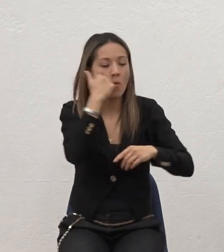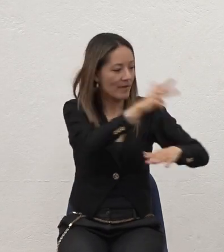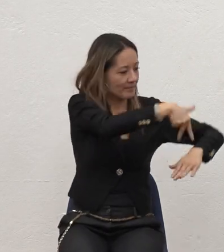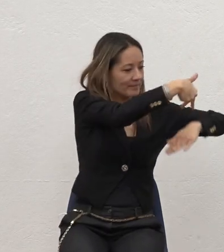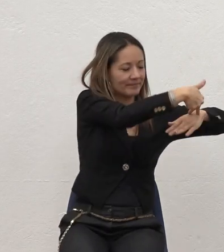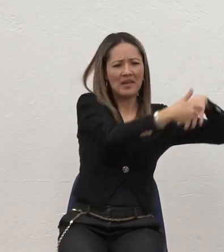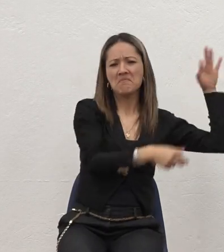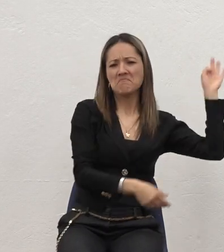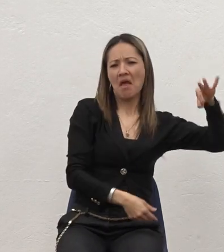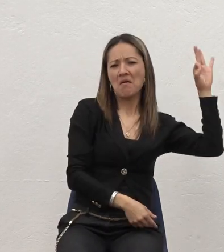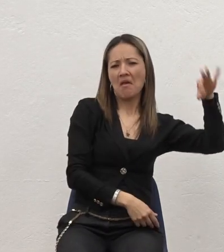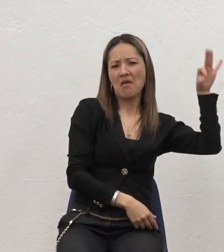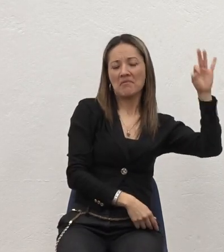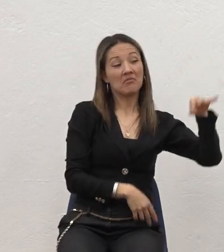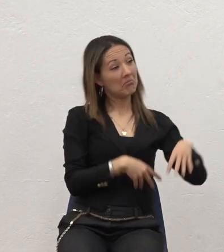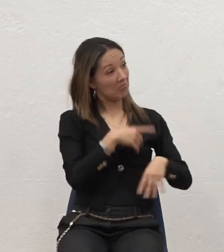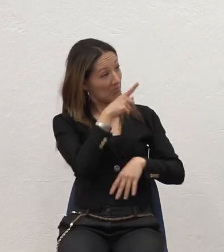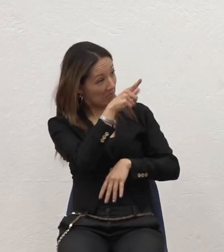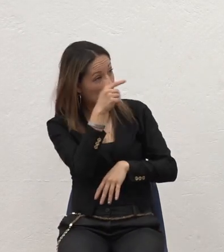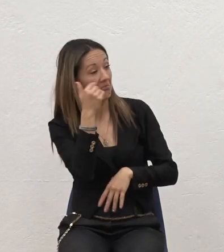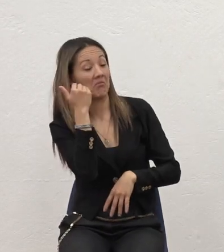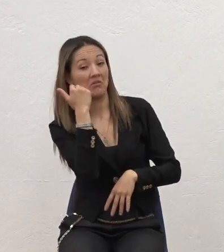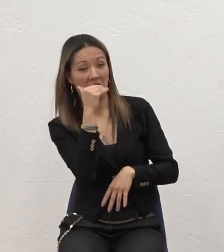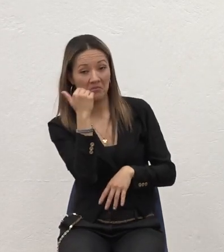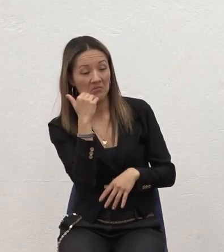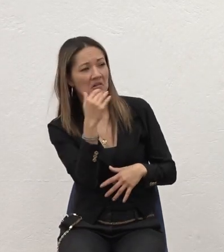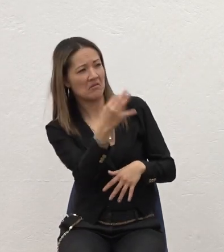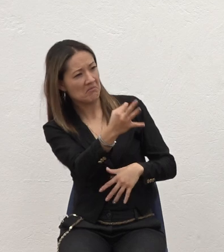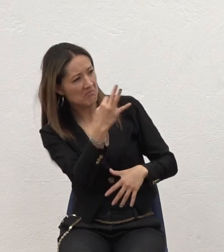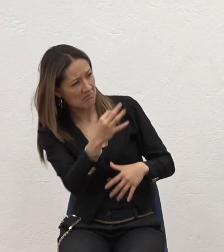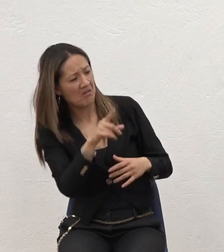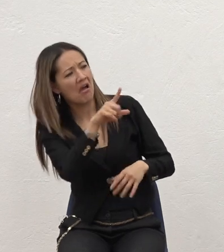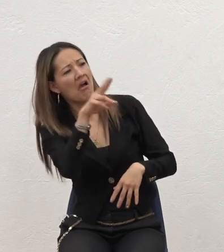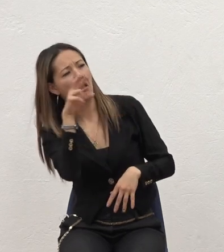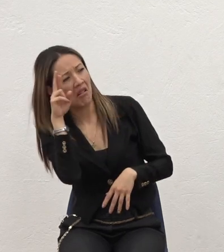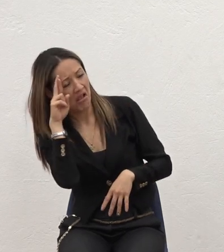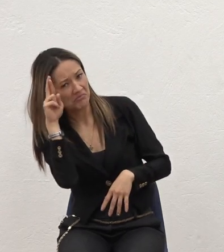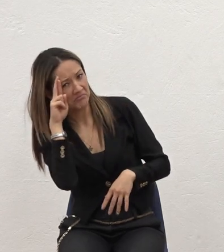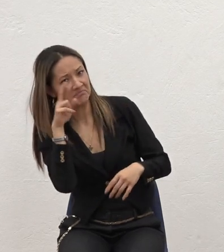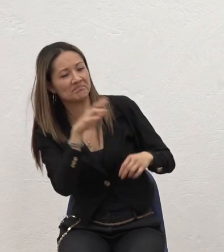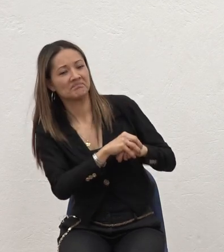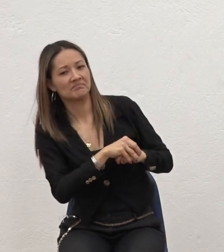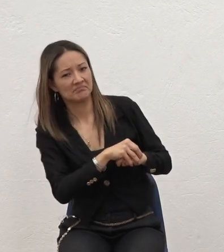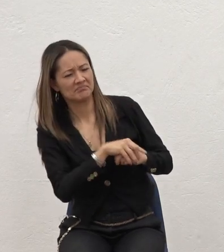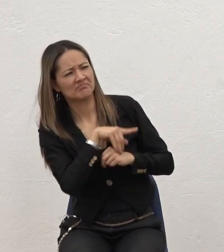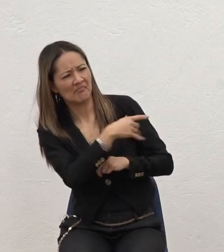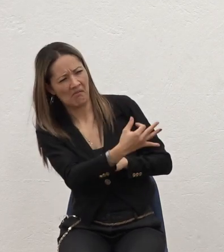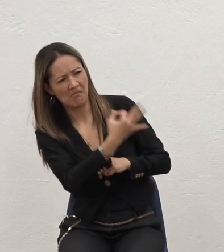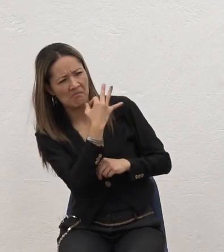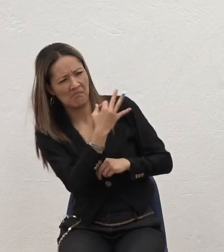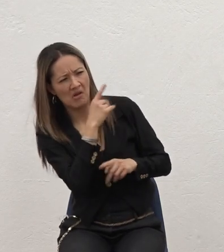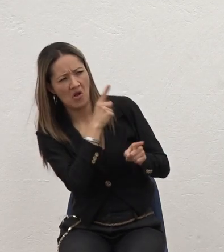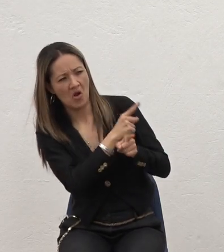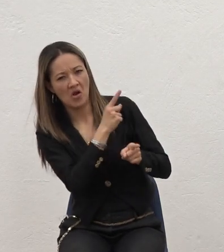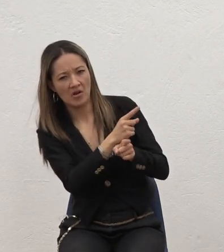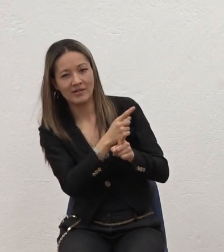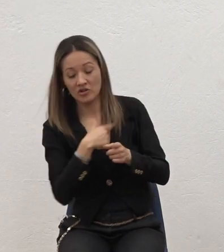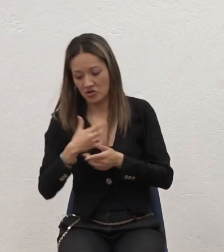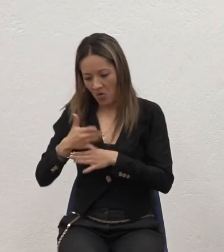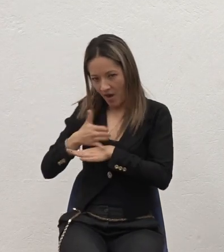dije Bueno Esta señora como que Tiene la razón En lo que está diciendo En cuanto a lo que yo creía Pero pues Me